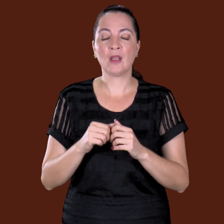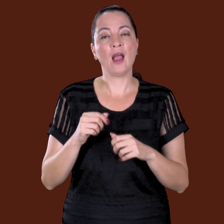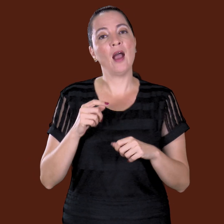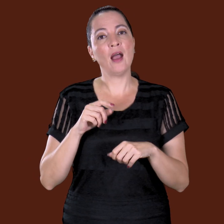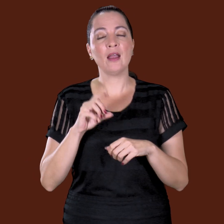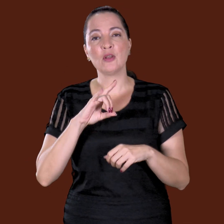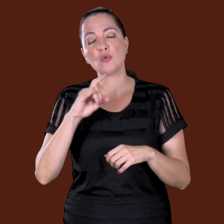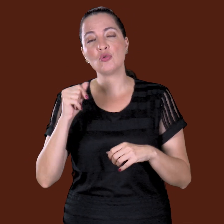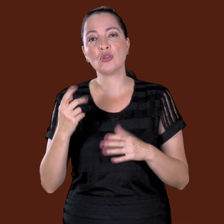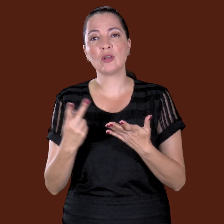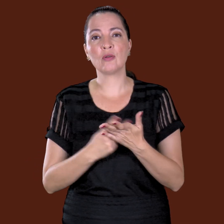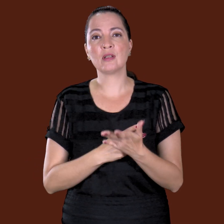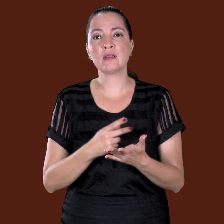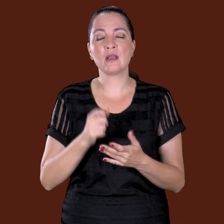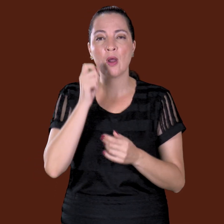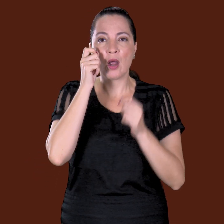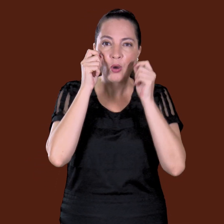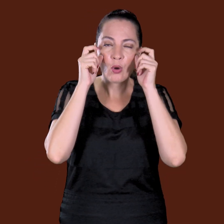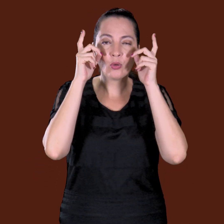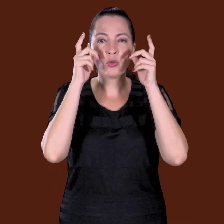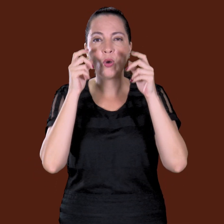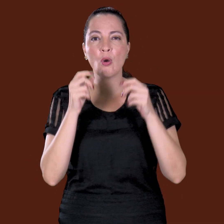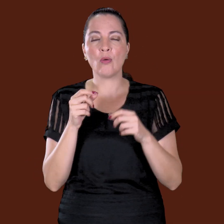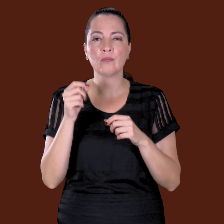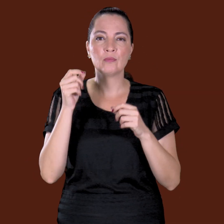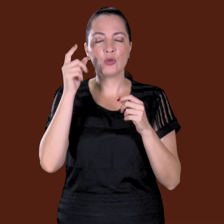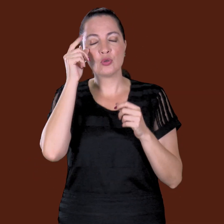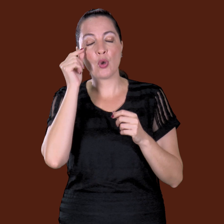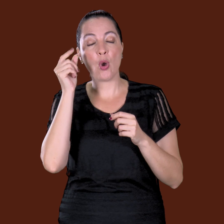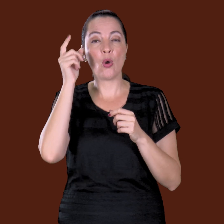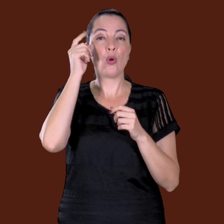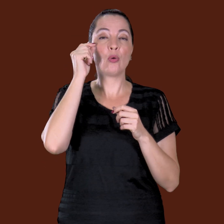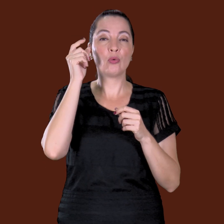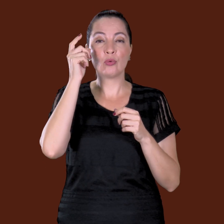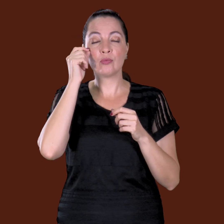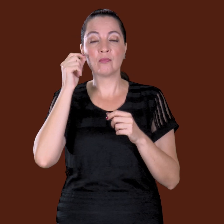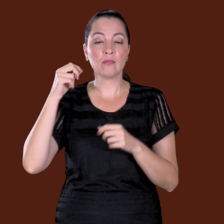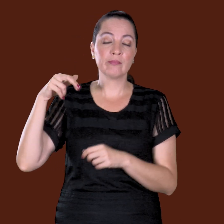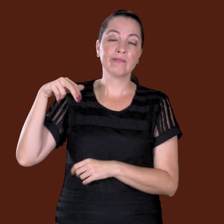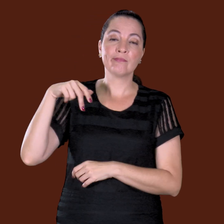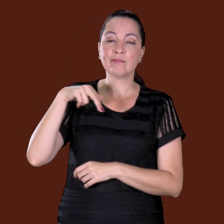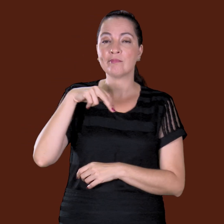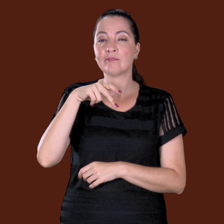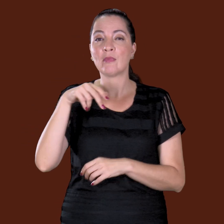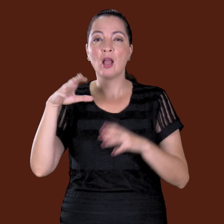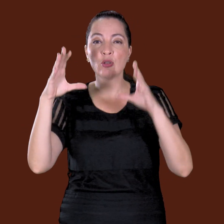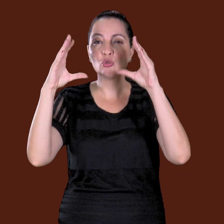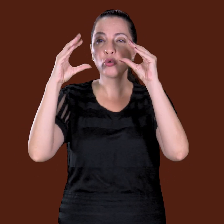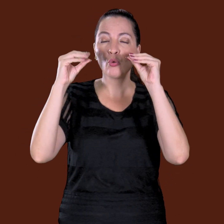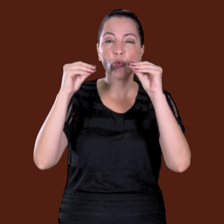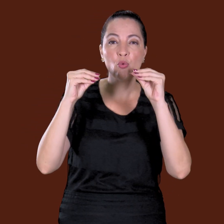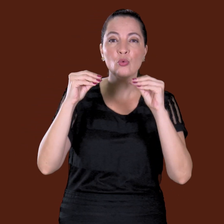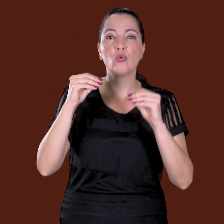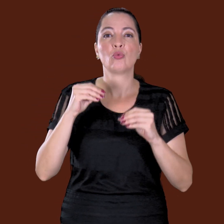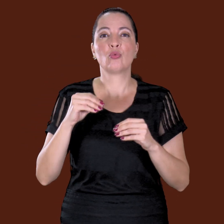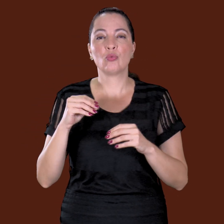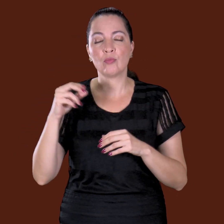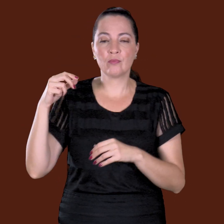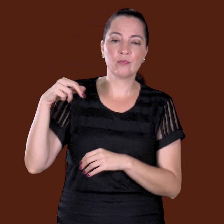acordou meio que sonolento, assim, sabia? E foi andando no escuro, assim mesmo, e